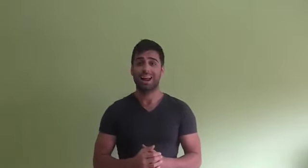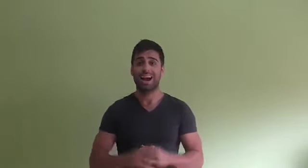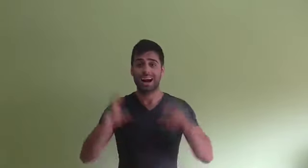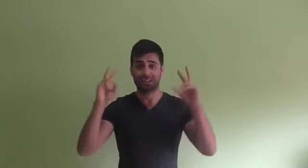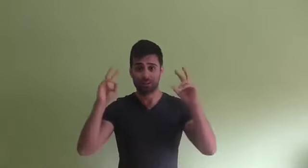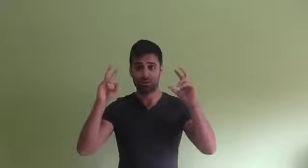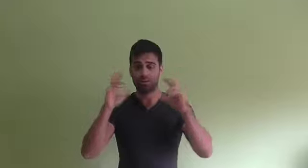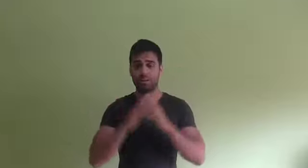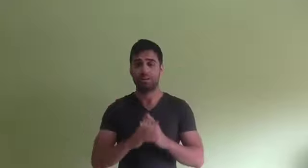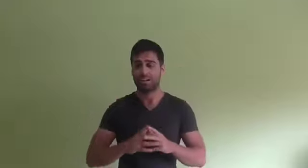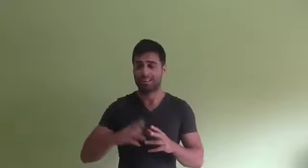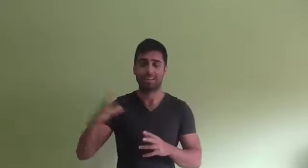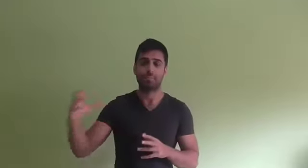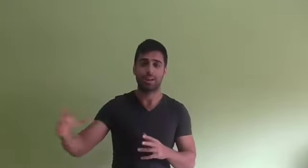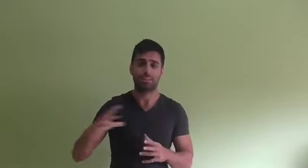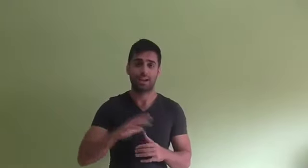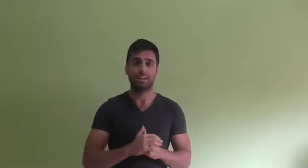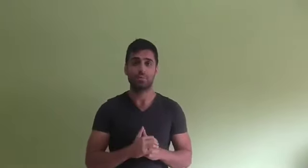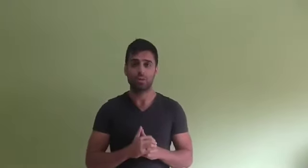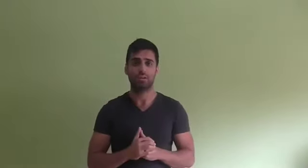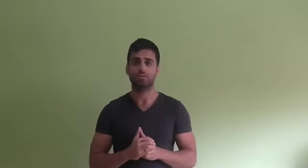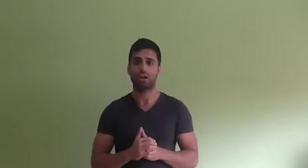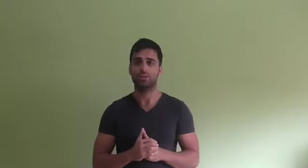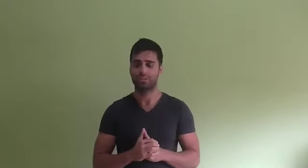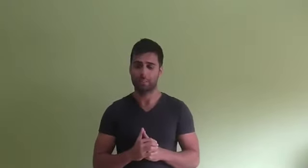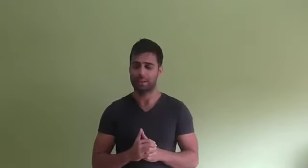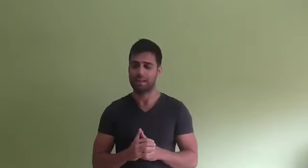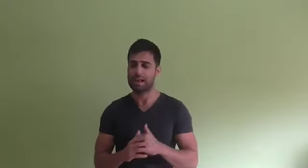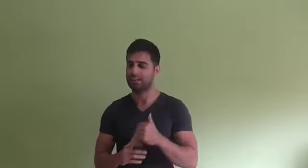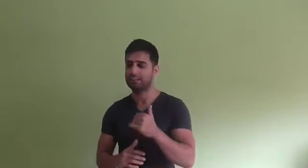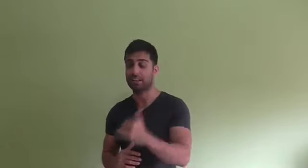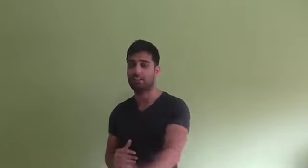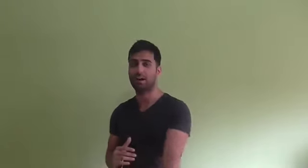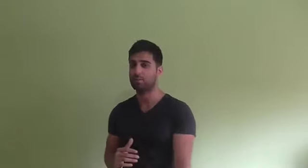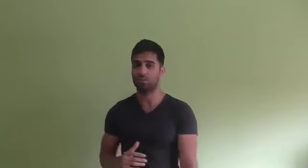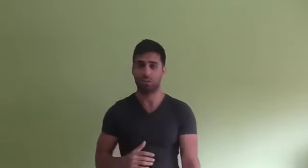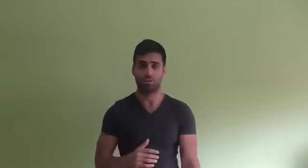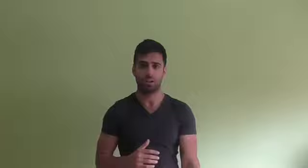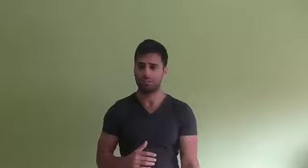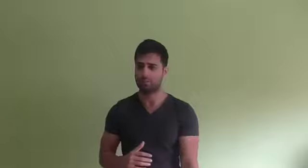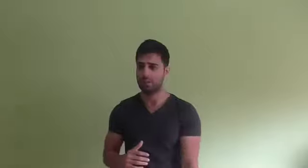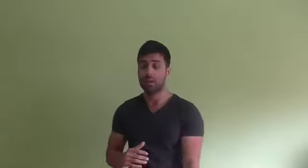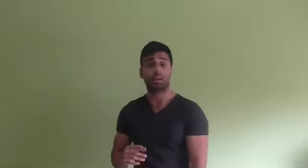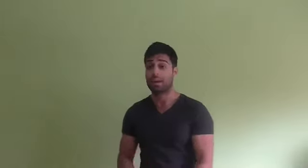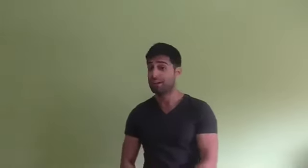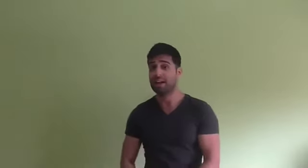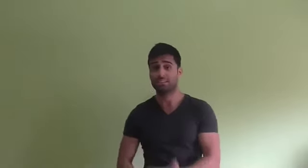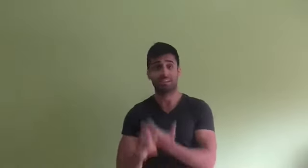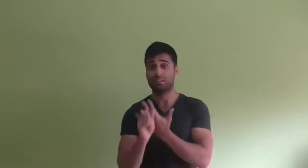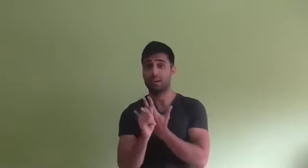hardcore que tan de moda está en el mundo anglosajón, que predica que tienes que trabajar un montón de horas, que Bill Gates y